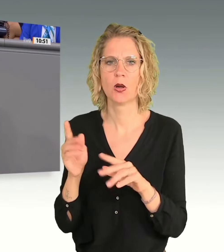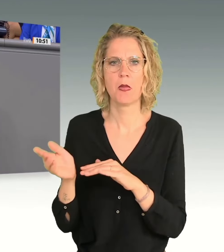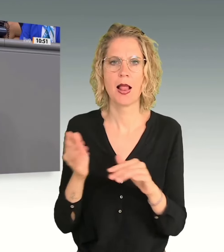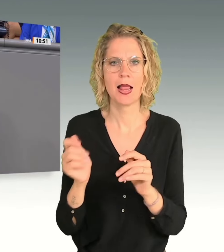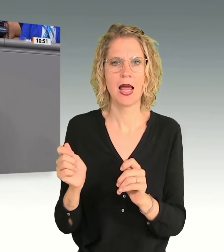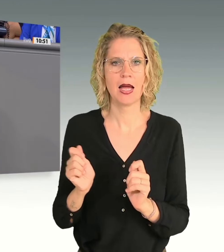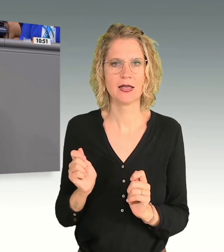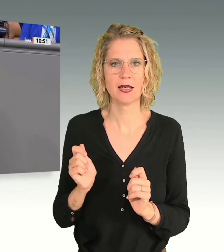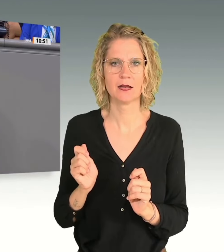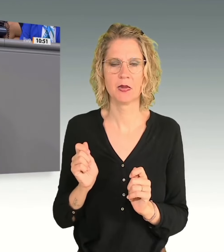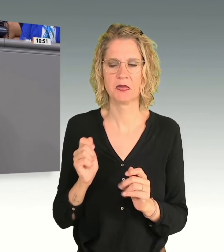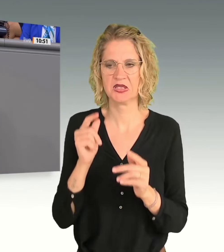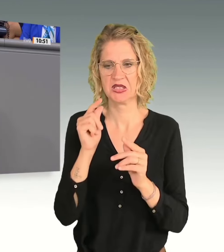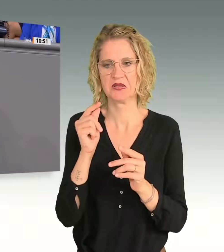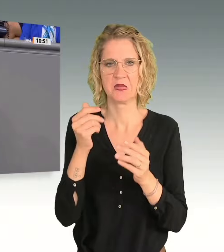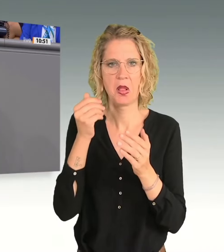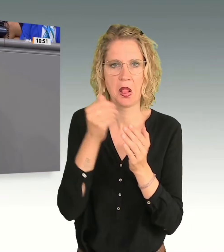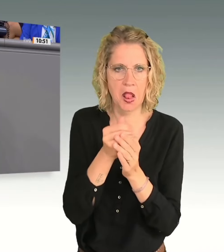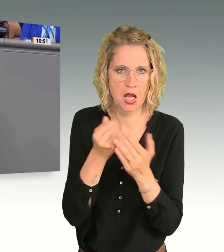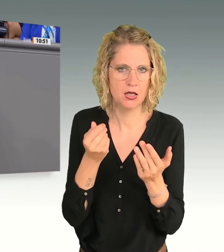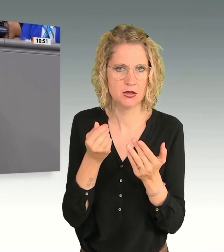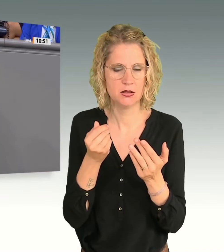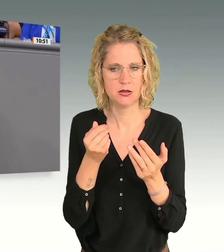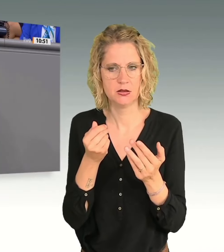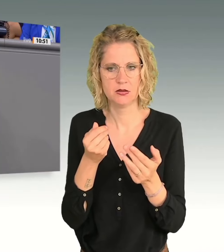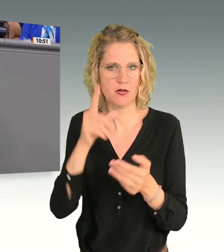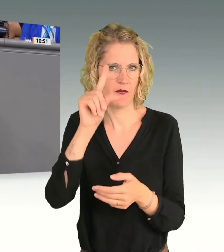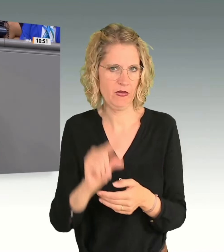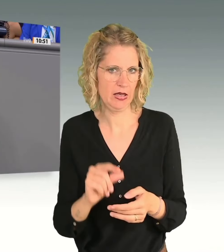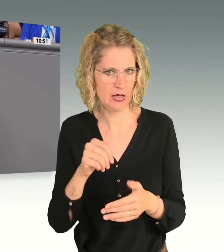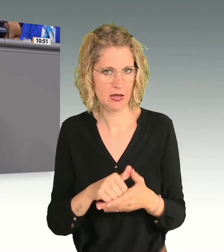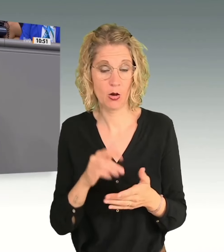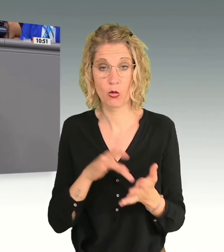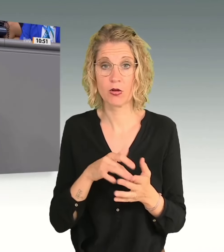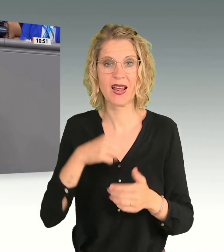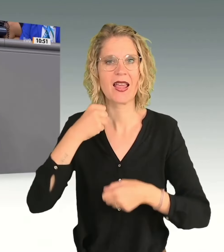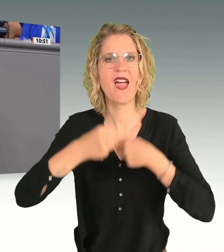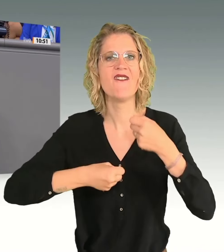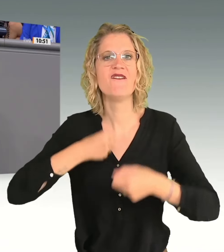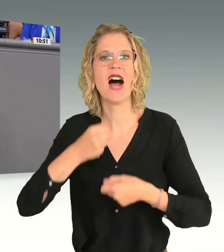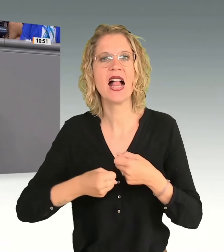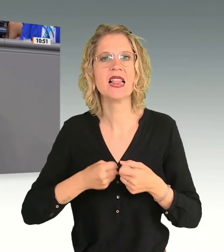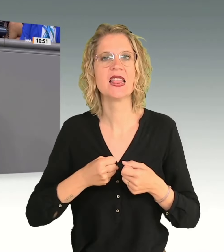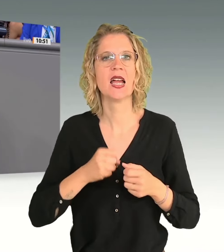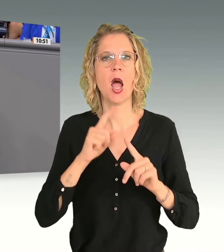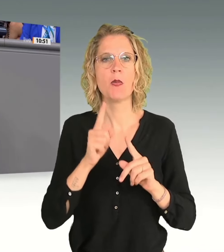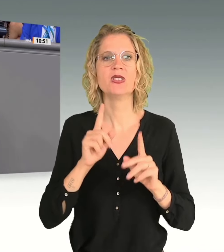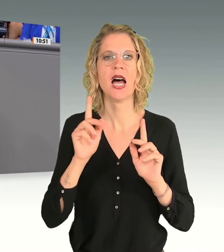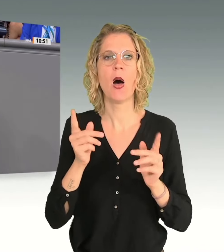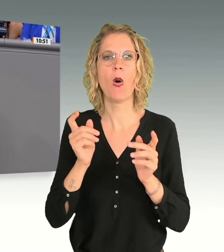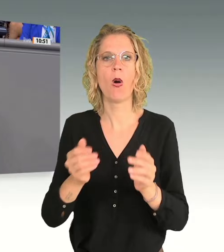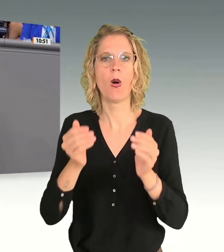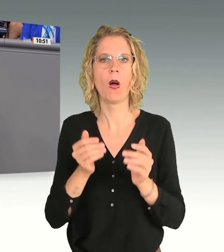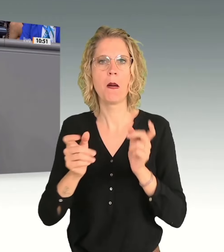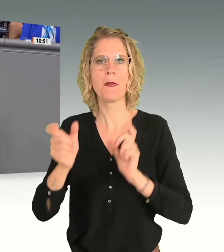zu kurz. Denn die Gewalt, die Gewalt, die müssen wir doch auch präventiv